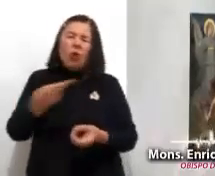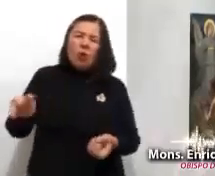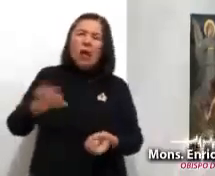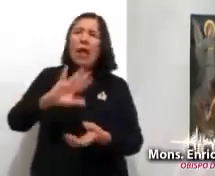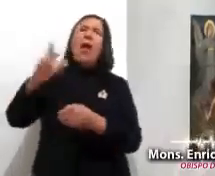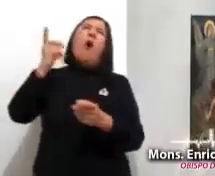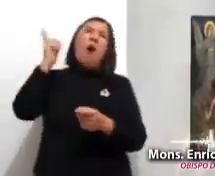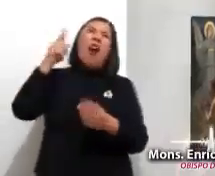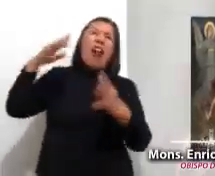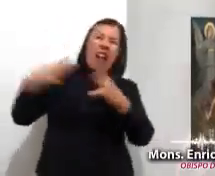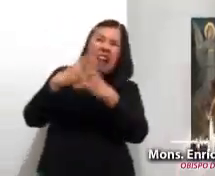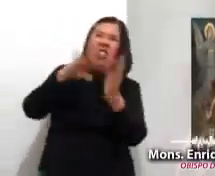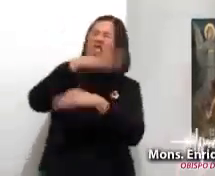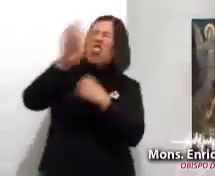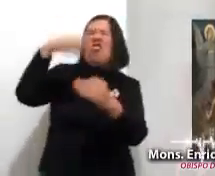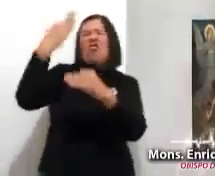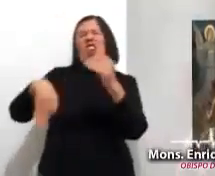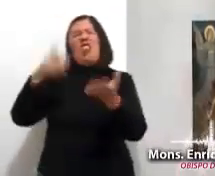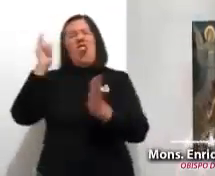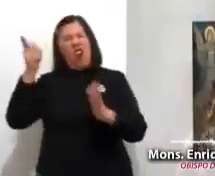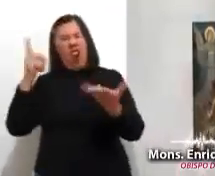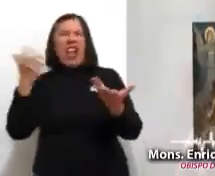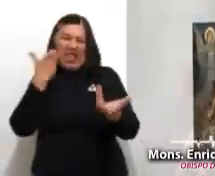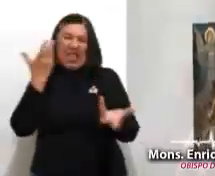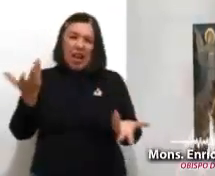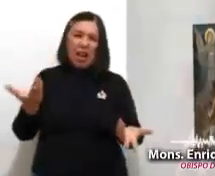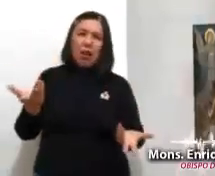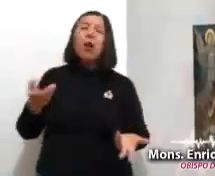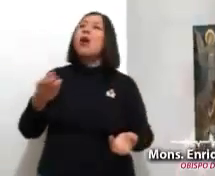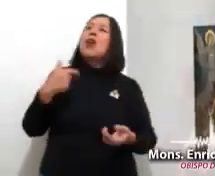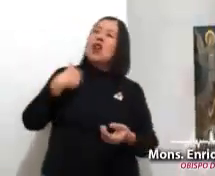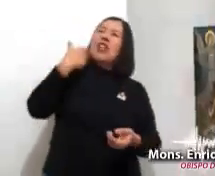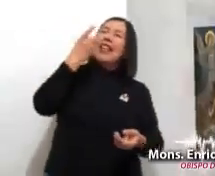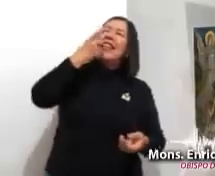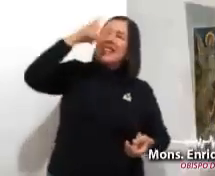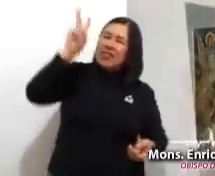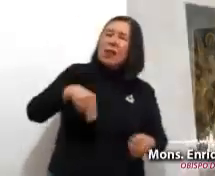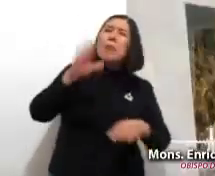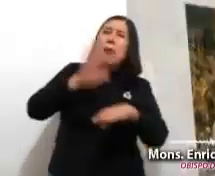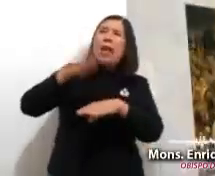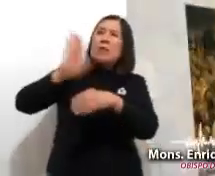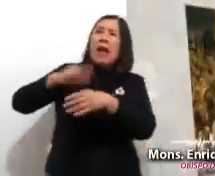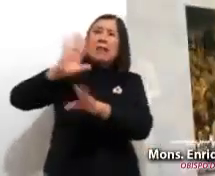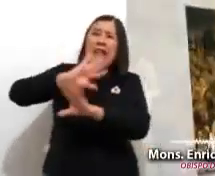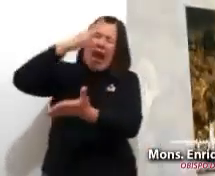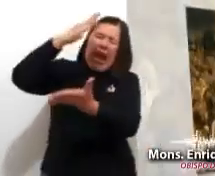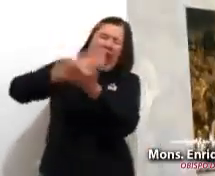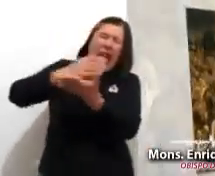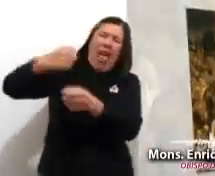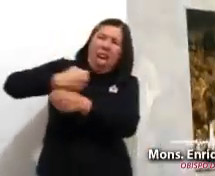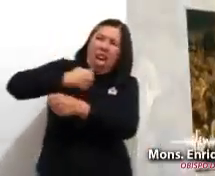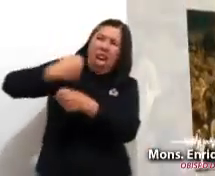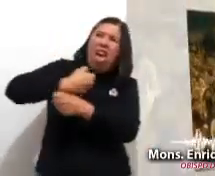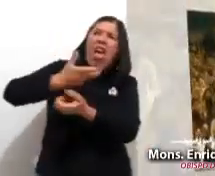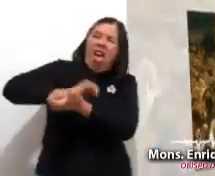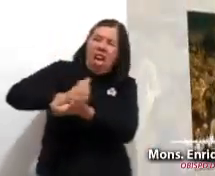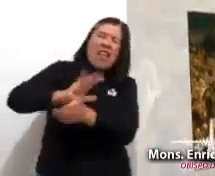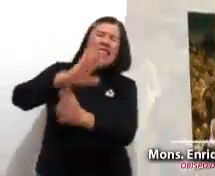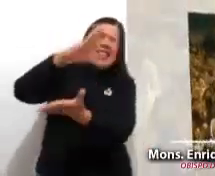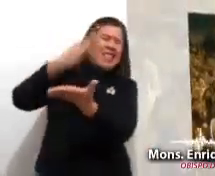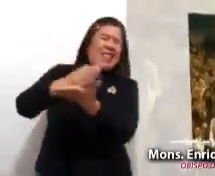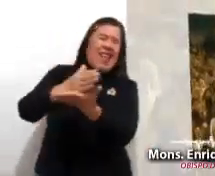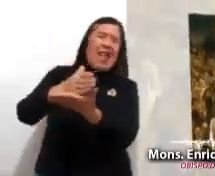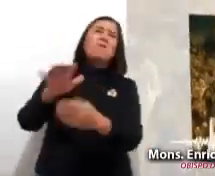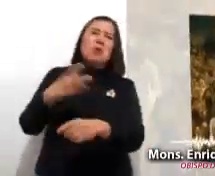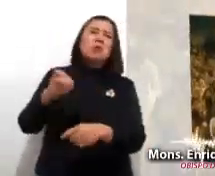y guerras han concluido? Nos gustaría afirmar que no hay más yugos opresores, que tenemos la sana